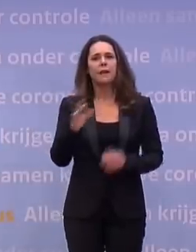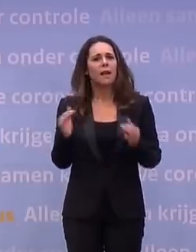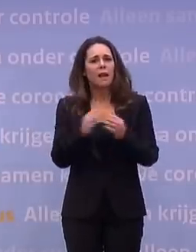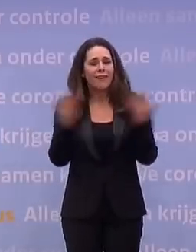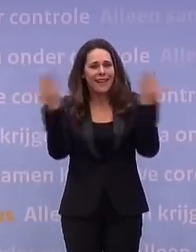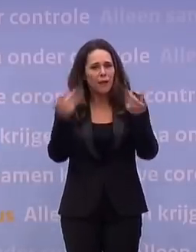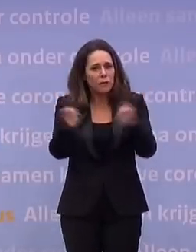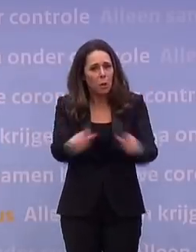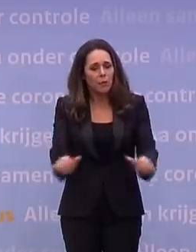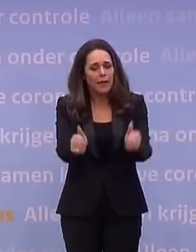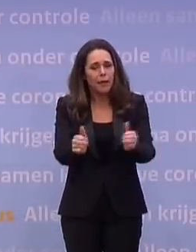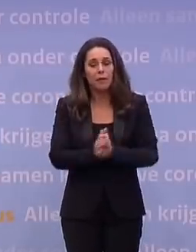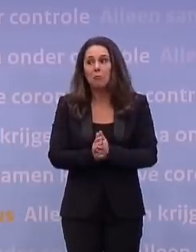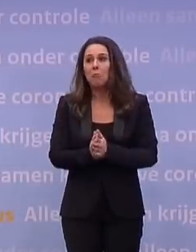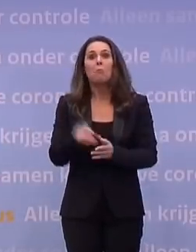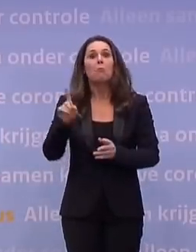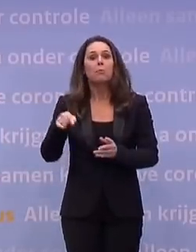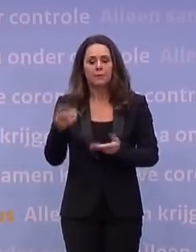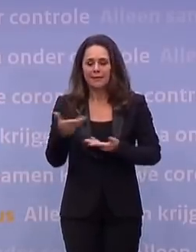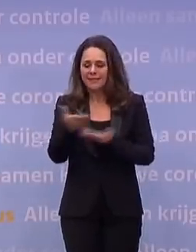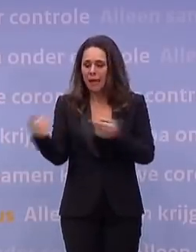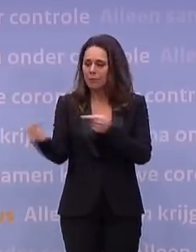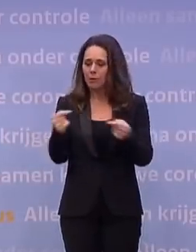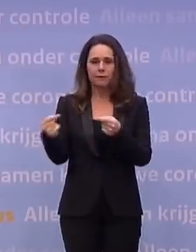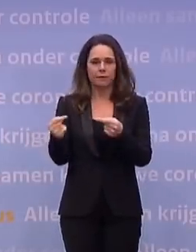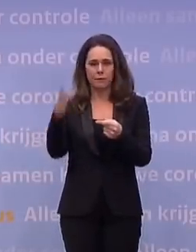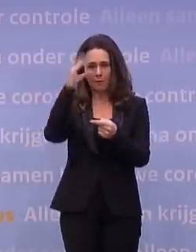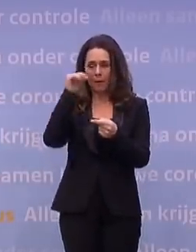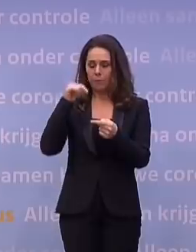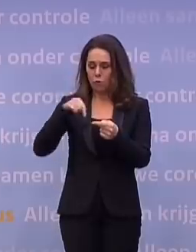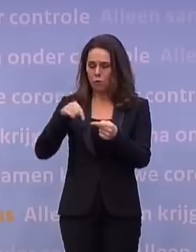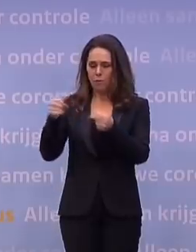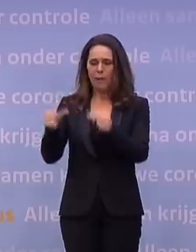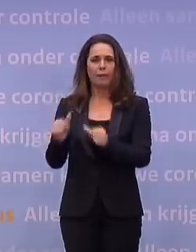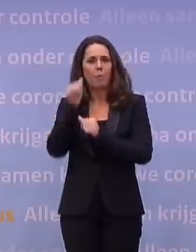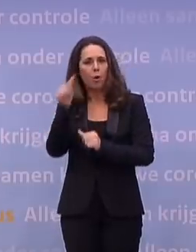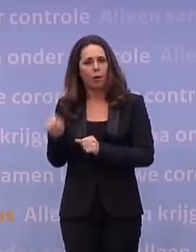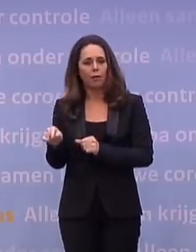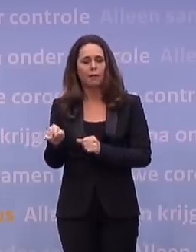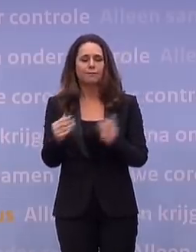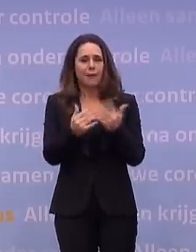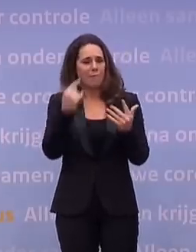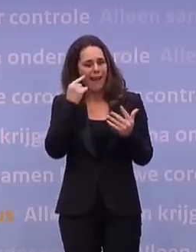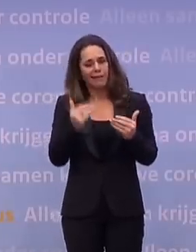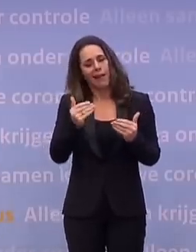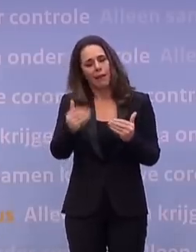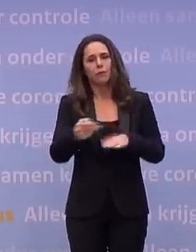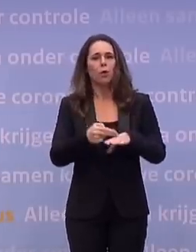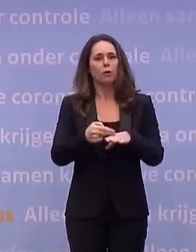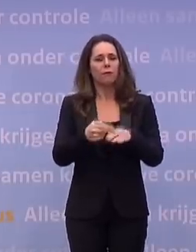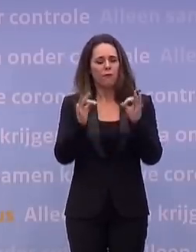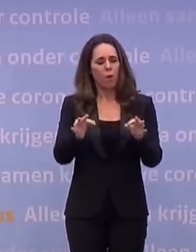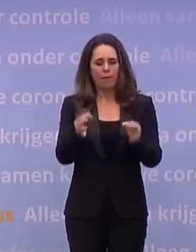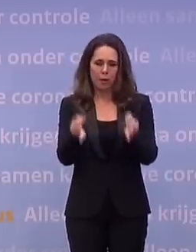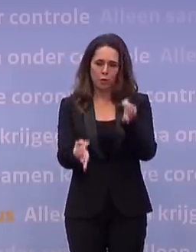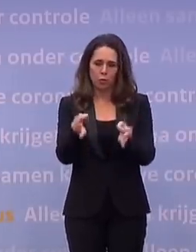Hangt van het Kamerdebat af. Wanneer dat is? Dat is nu voorzien begrijp ik vanmorgen en daarna duurt het een paar dagen, omdat er dan een heel aantal formele juridische stappen moeten worden gezet